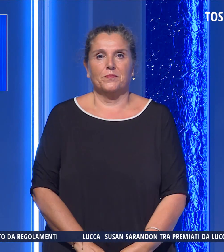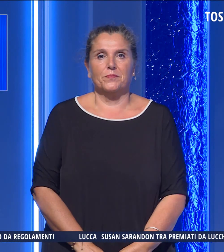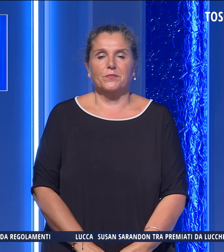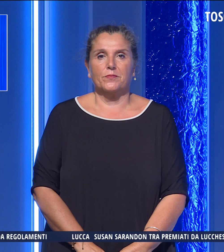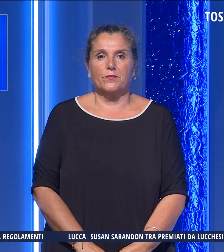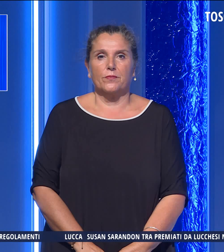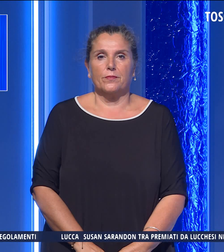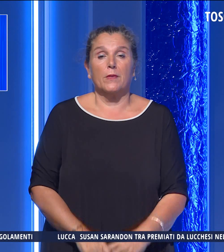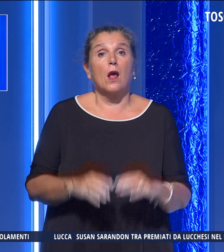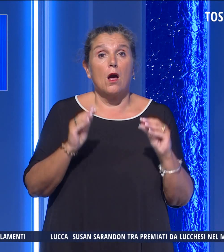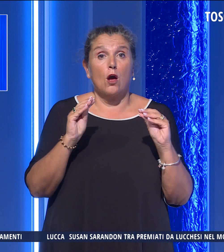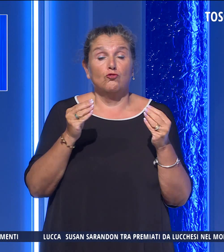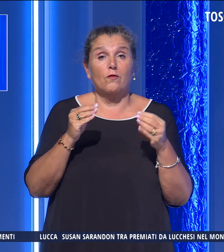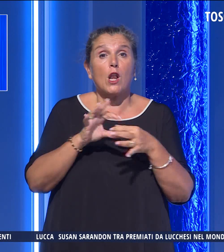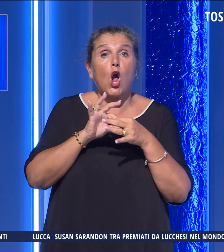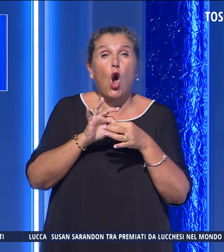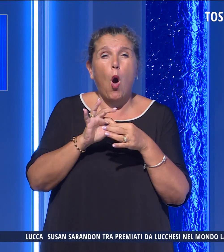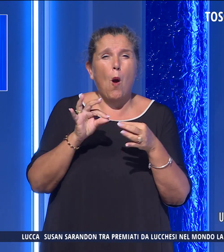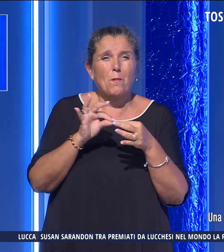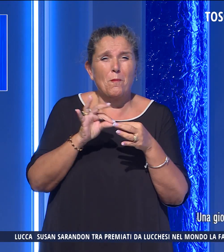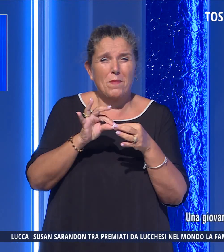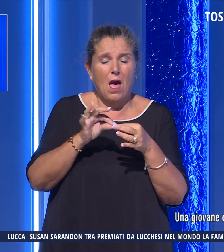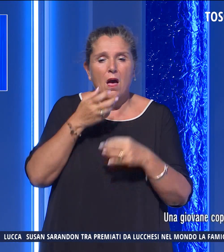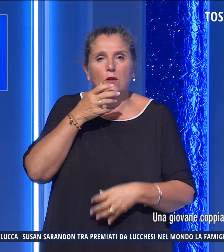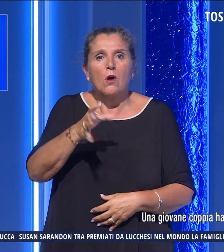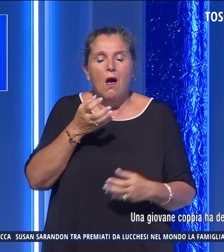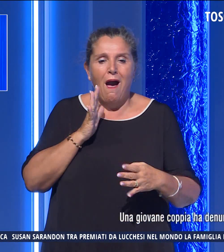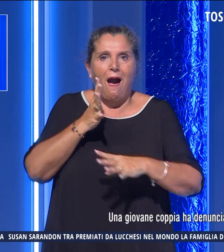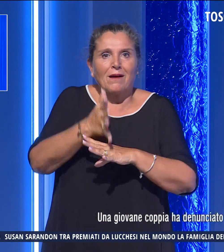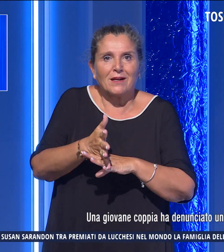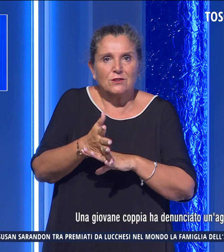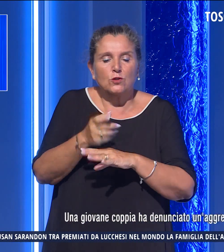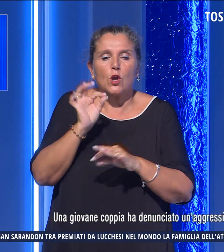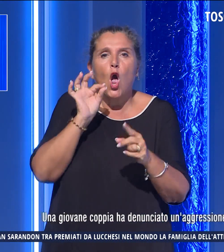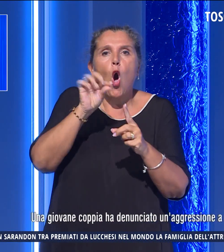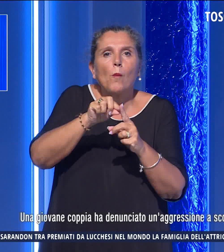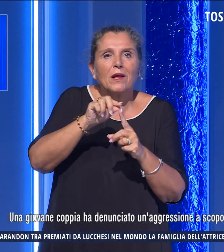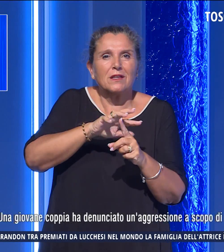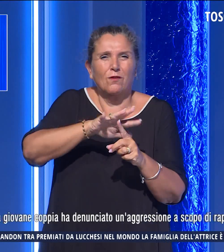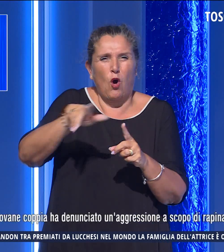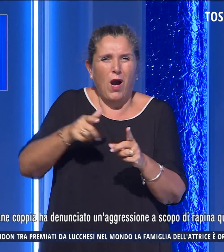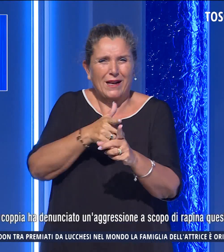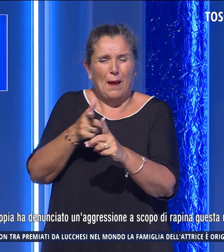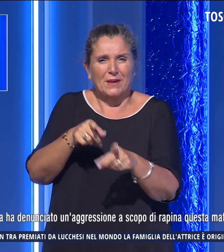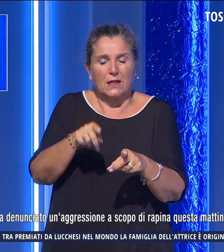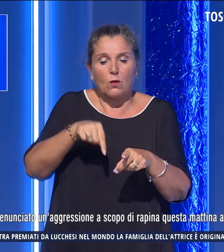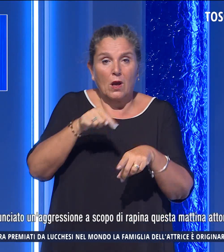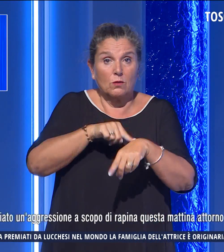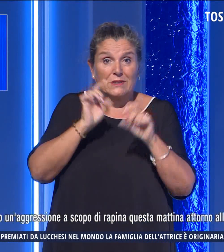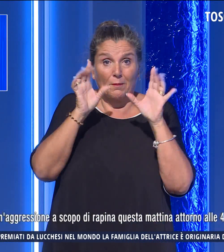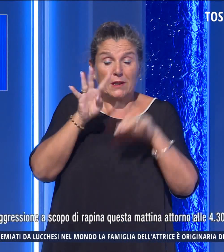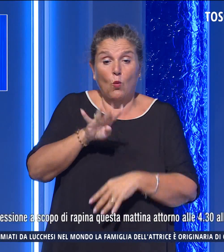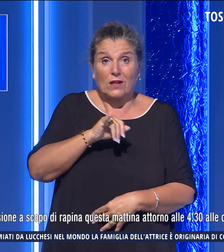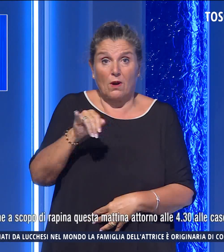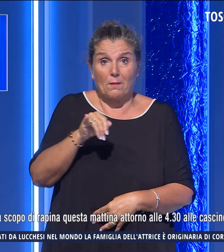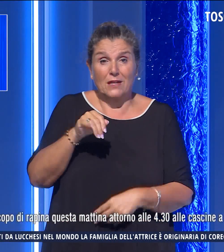Una giovane coppia ha denunciato un'aggressione a scopo di rapina stamane alle 4.30 alle